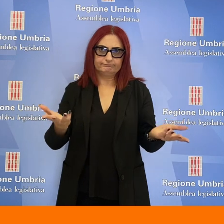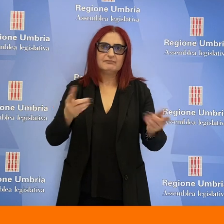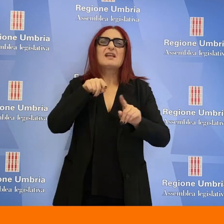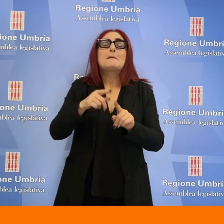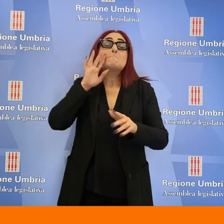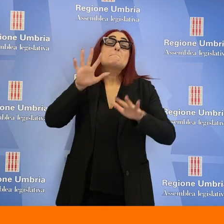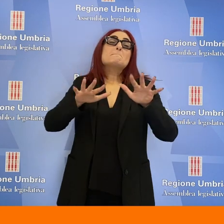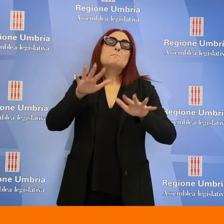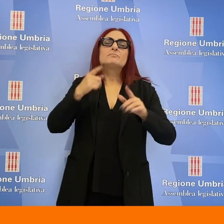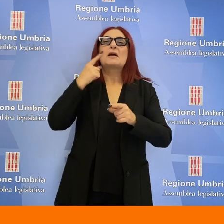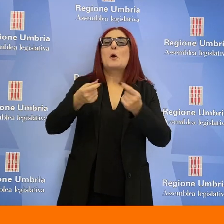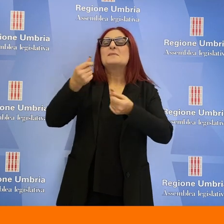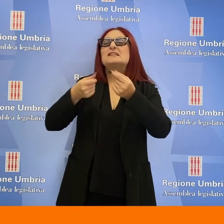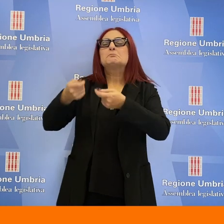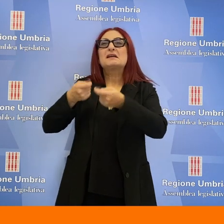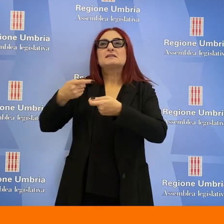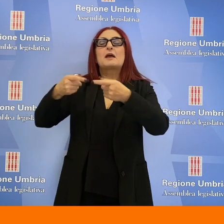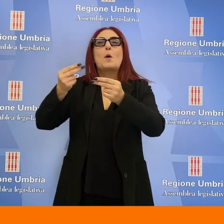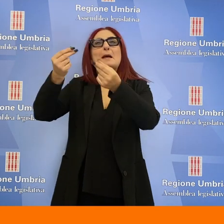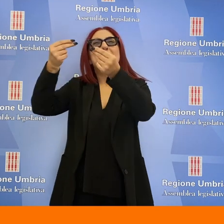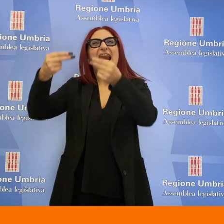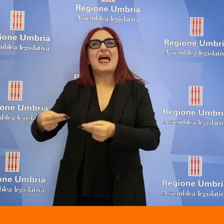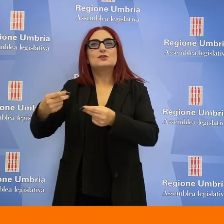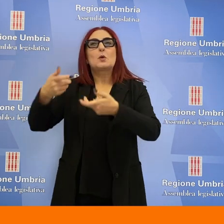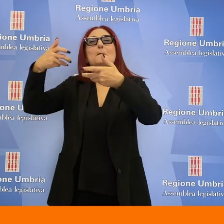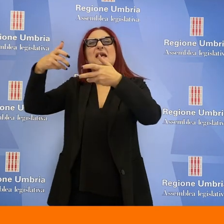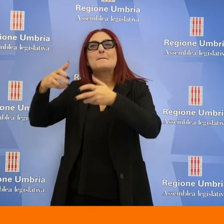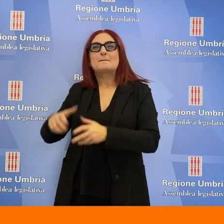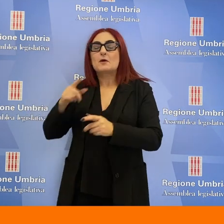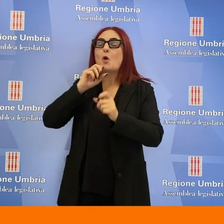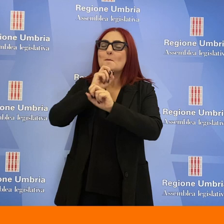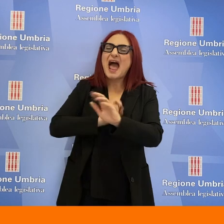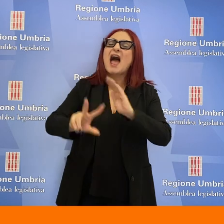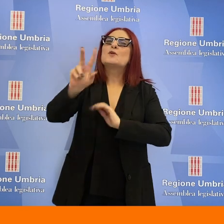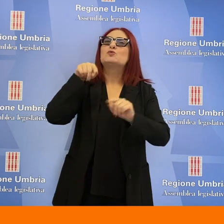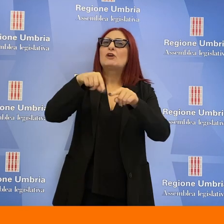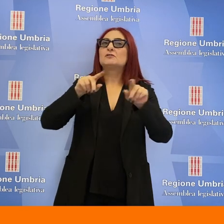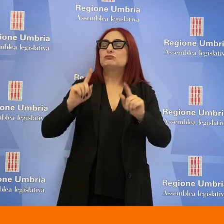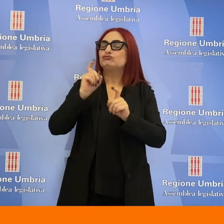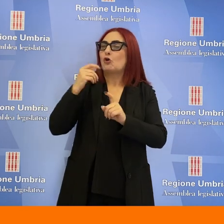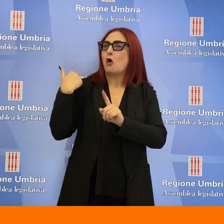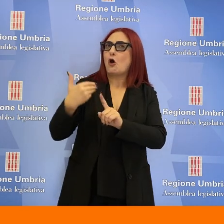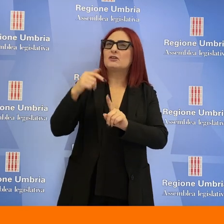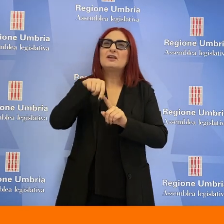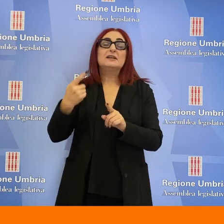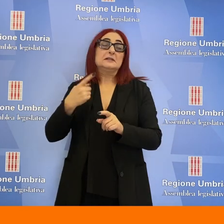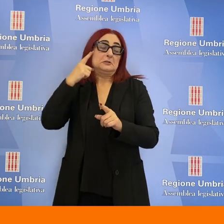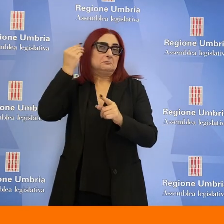condizioni una diminuzione del prezzo pagato dall'utente finale, come fatto trapelare in questi giorni, dice De Luca, è semplicemente